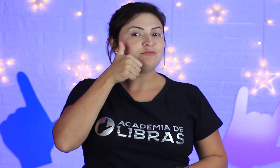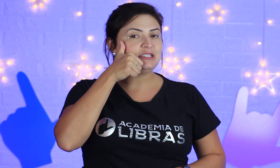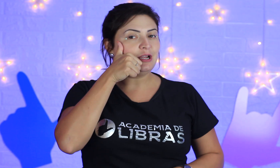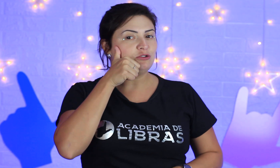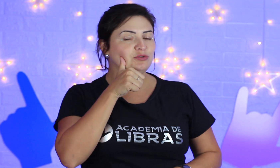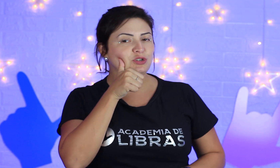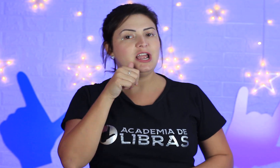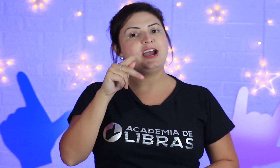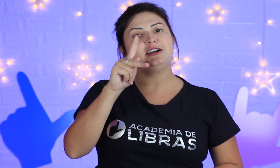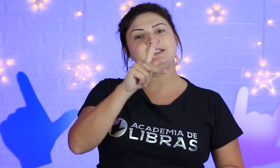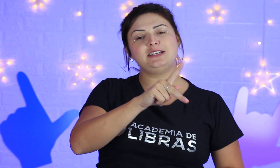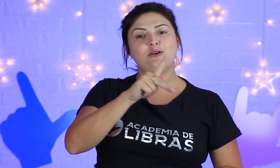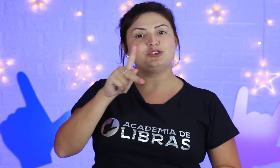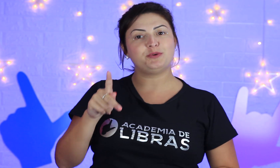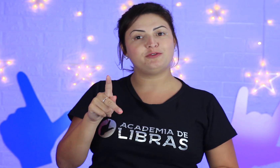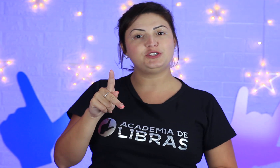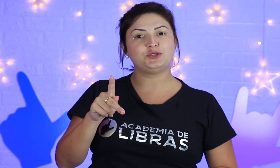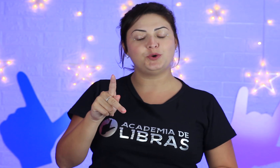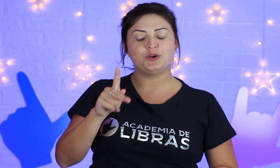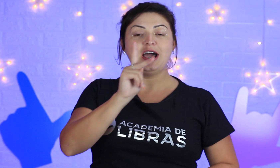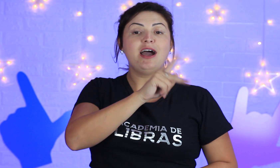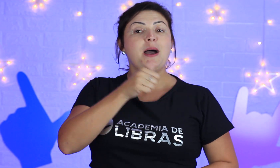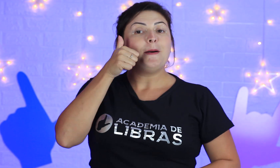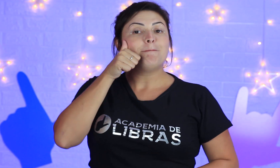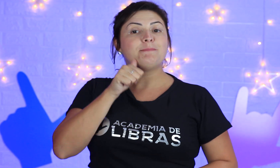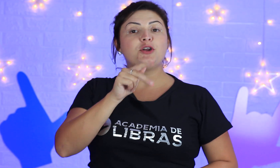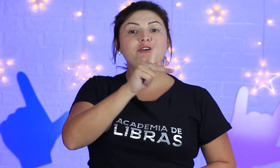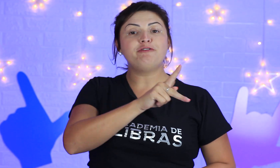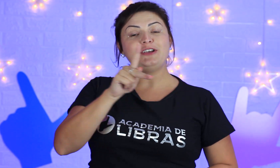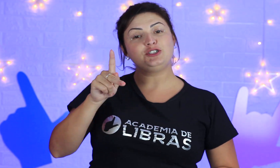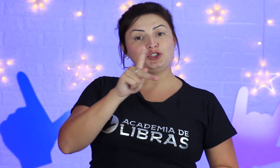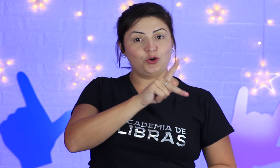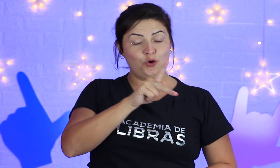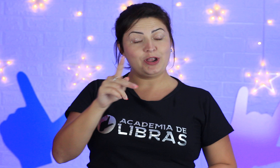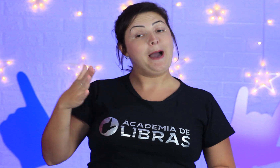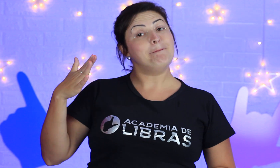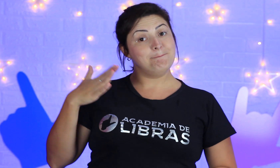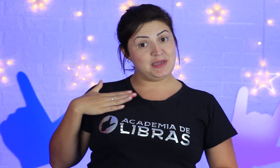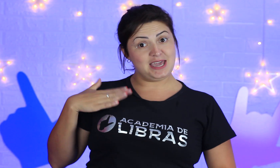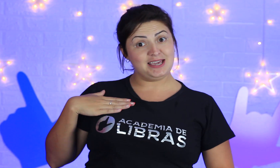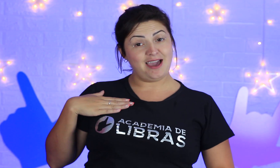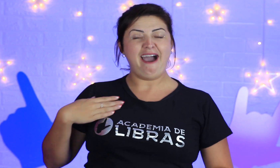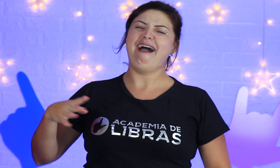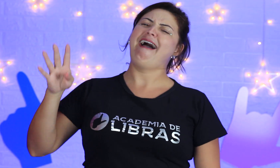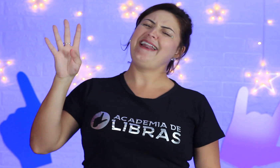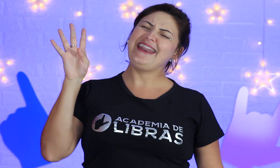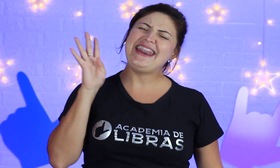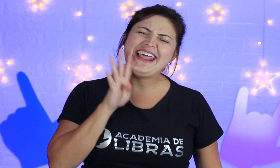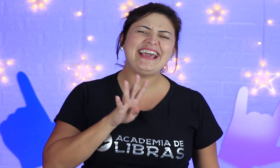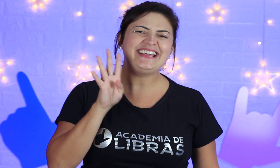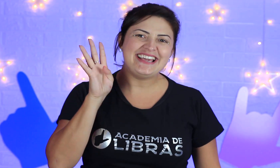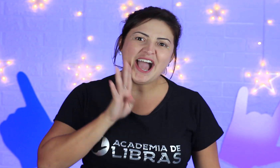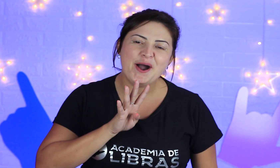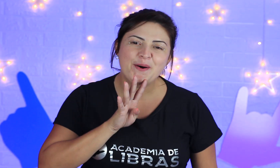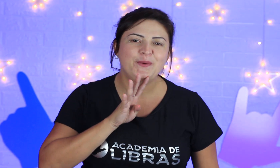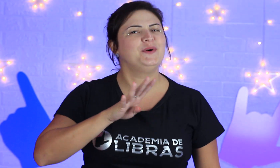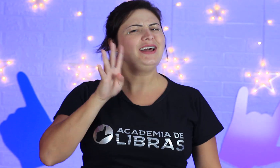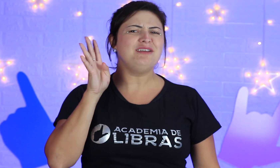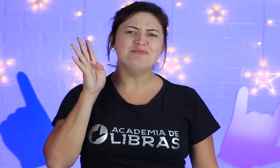sinal de mulher, sinal de professora. Professora, minha, legal, ela é